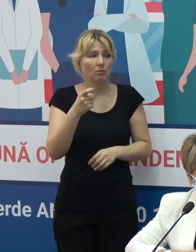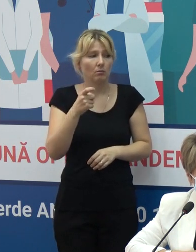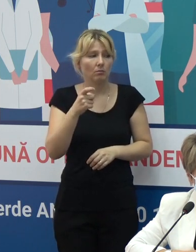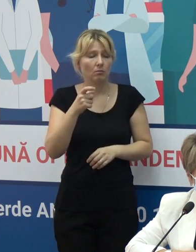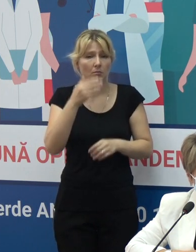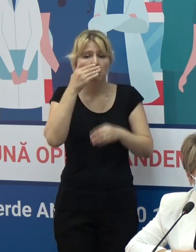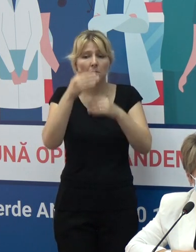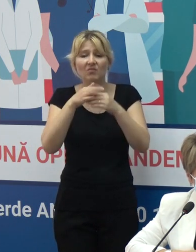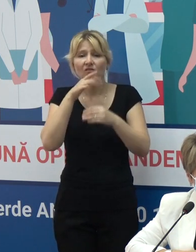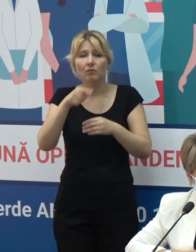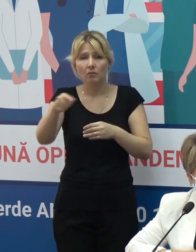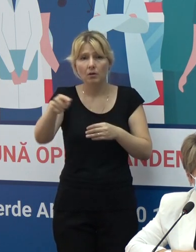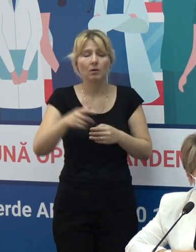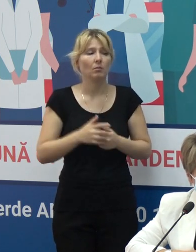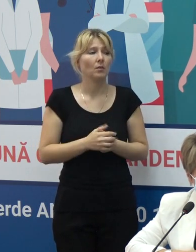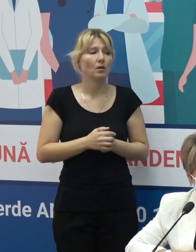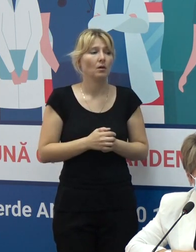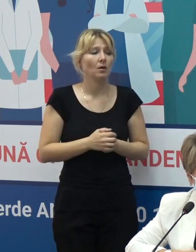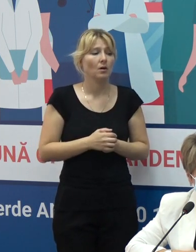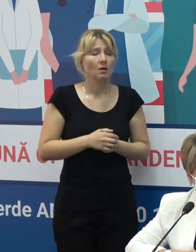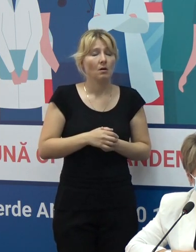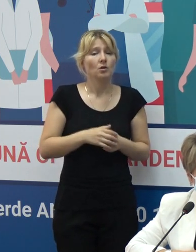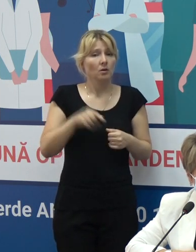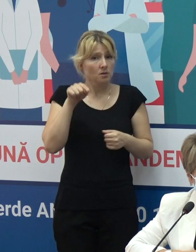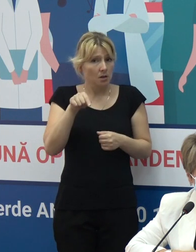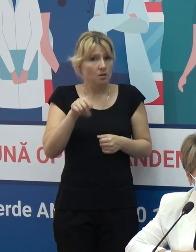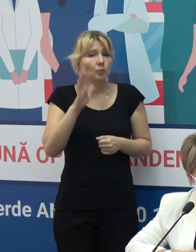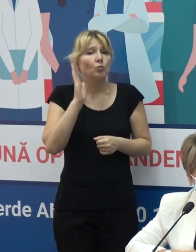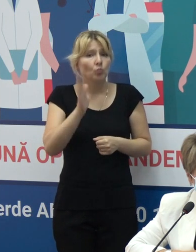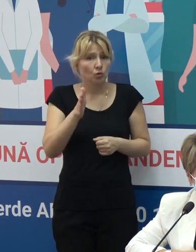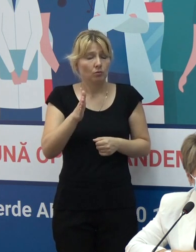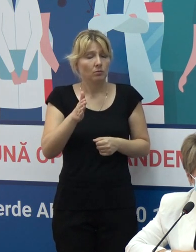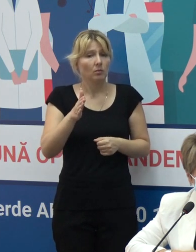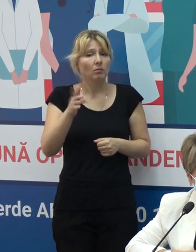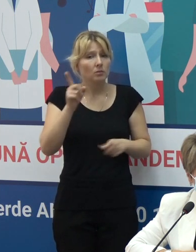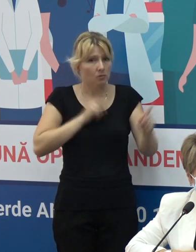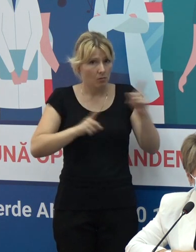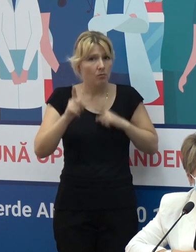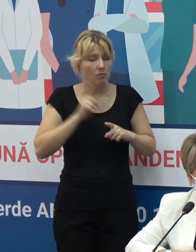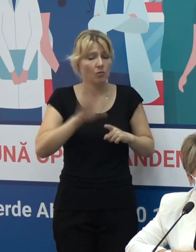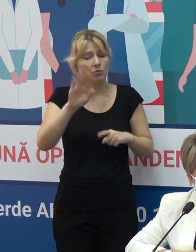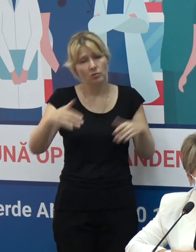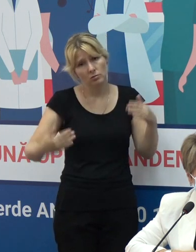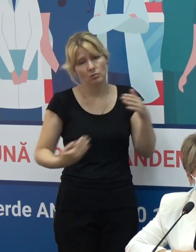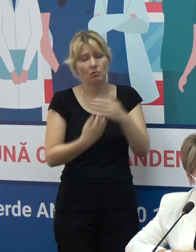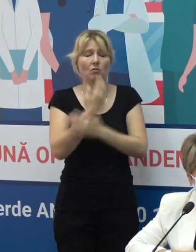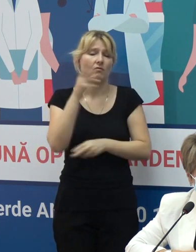perioada imediat următoare și aici vom veni din nou cu